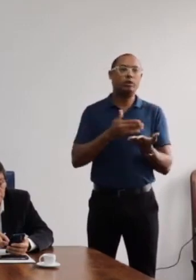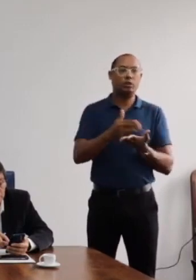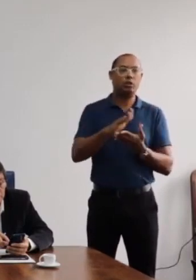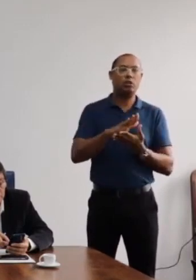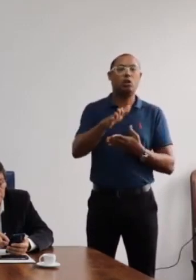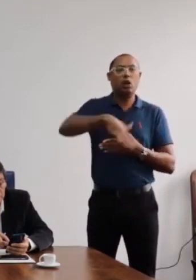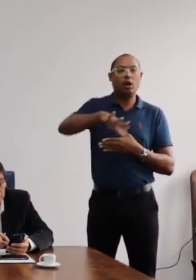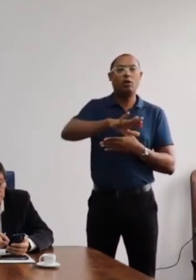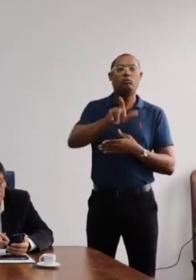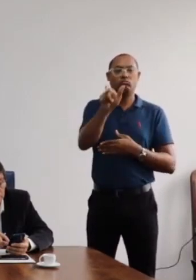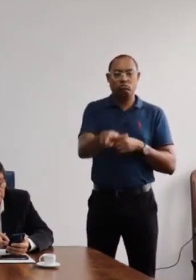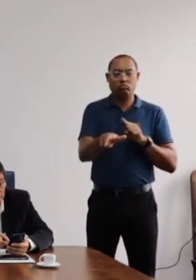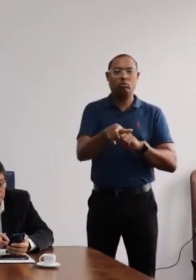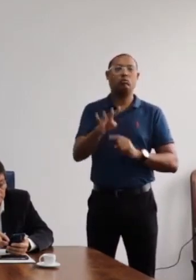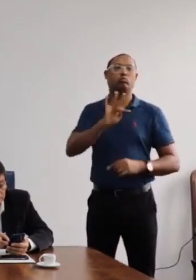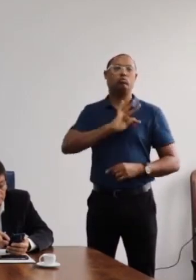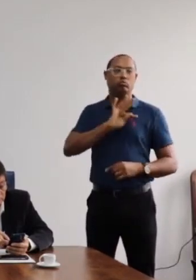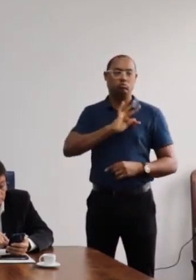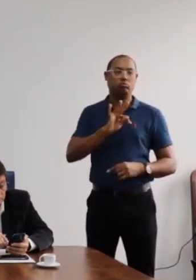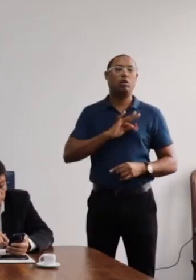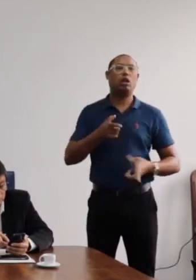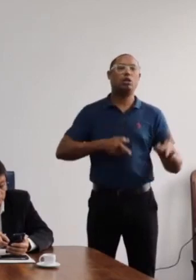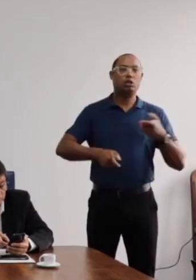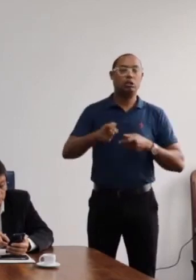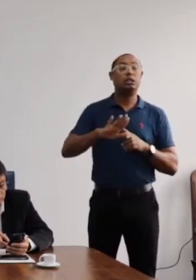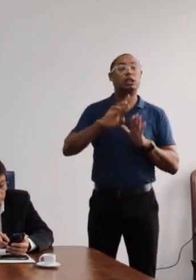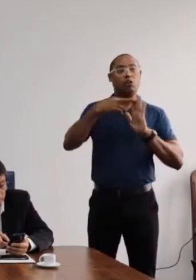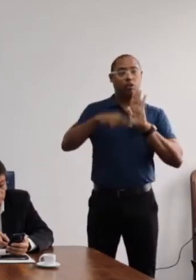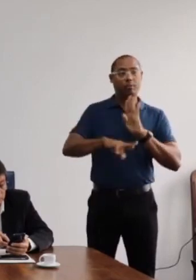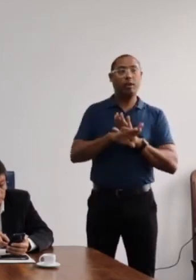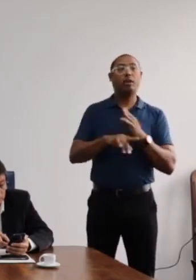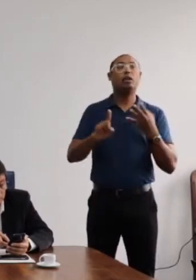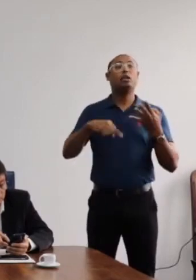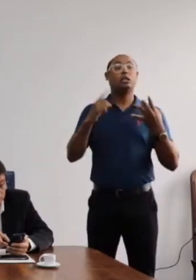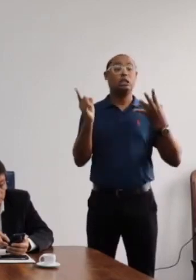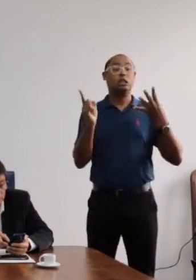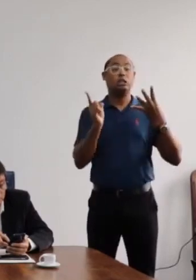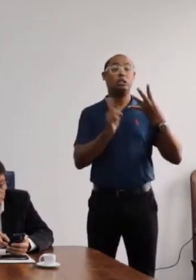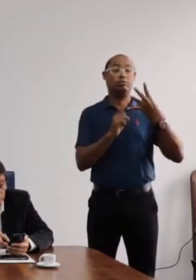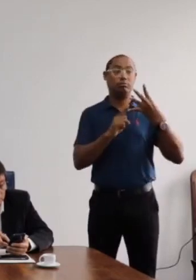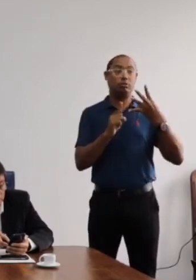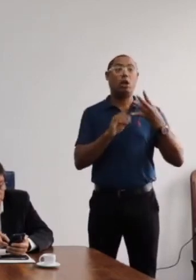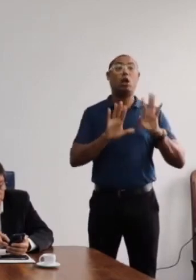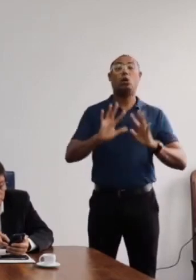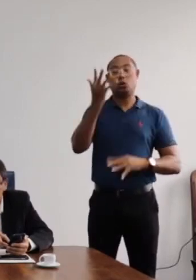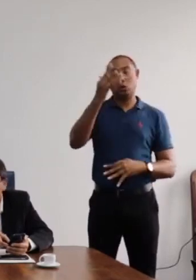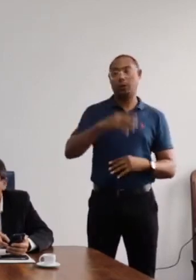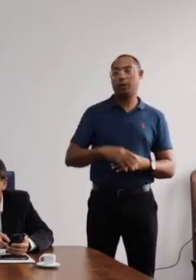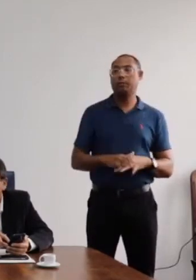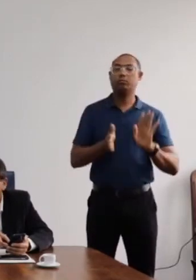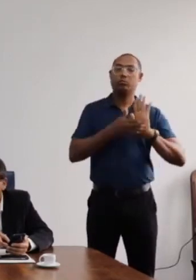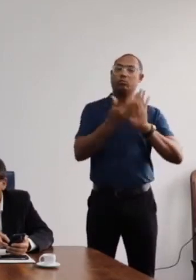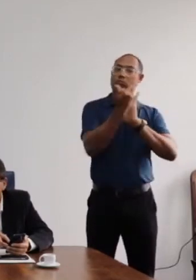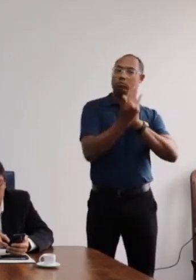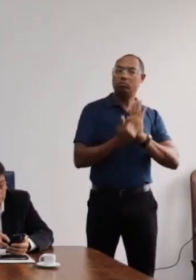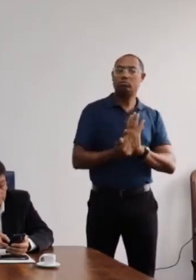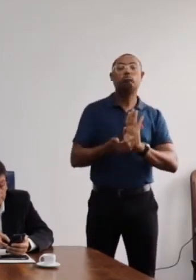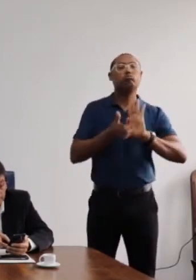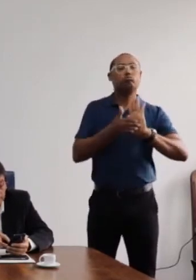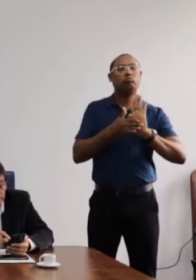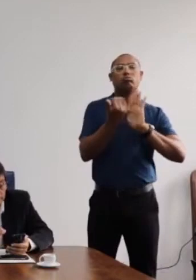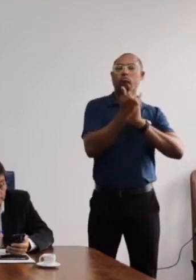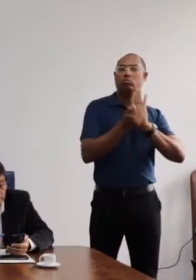cometida por servidor da UFRB. E o ponto três, o que ocorri? Apresentada, portanto, a